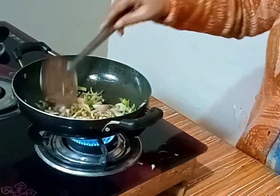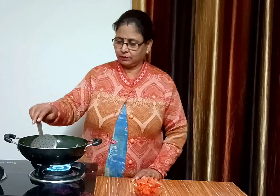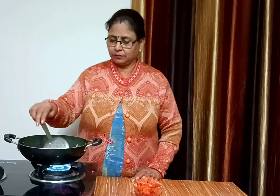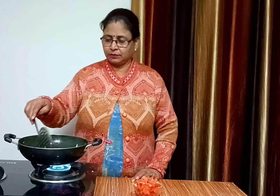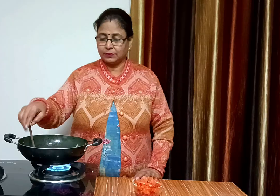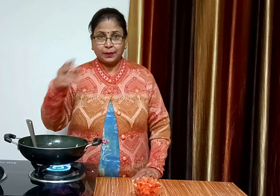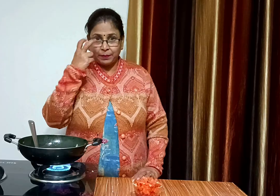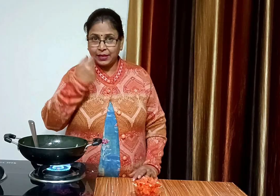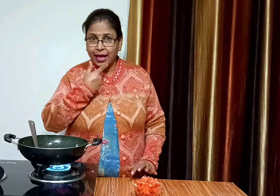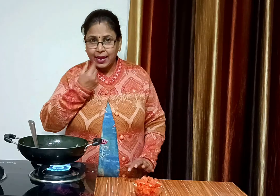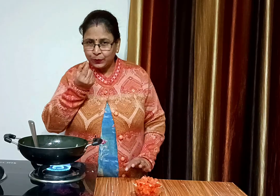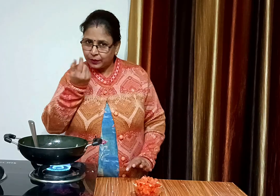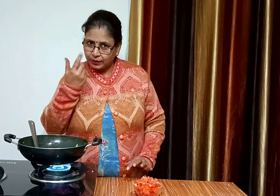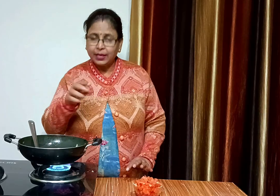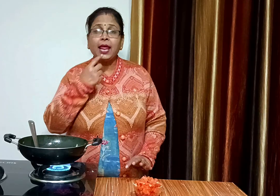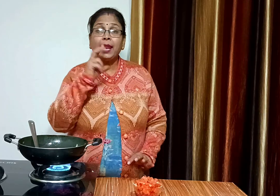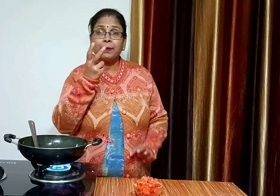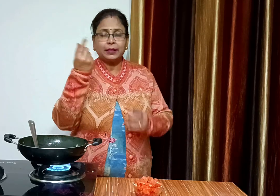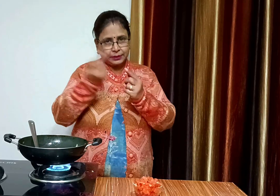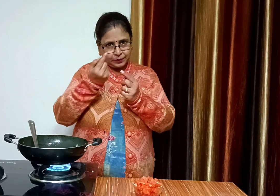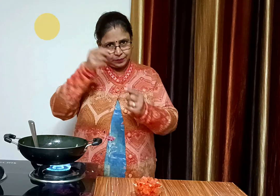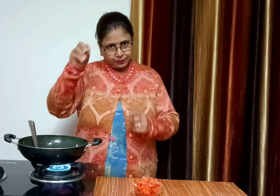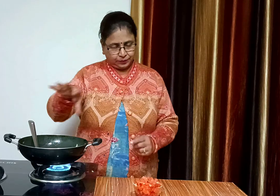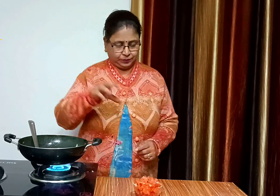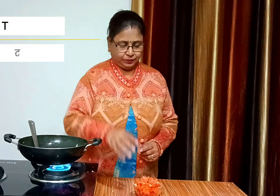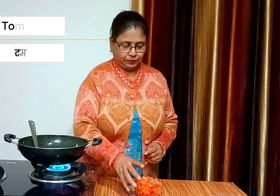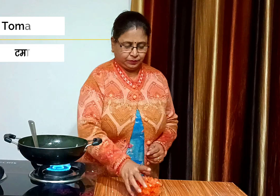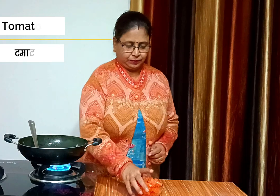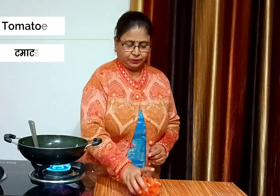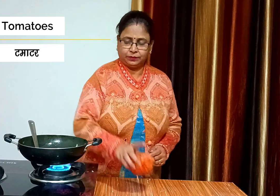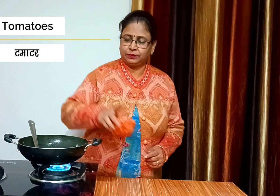प्यास हलके गूल्डन ब्राउन हो गए हैं, अब इन में दो से तीन कटे हुए टमाटर डालेंगे